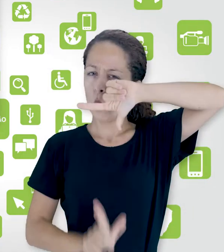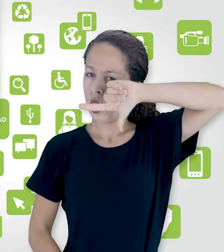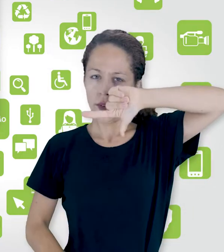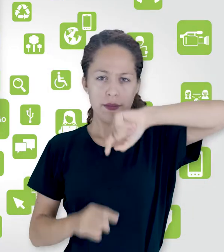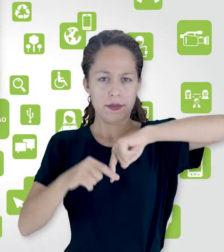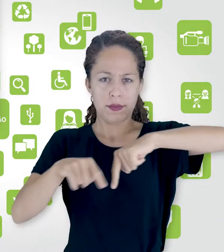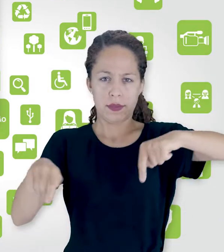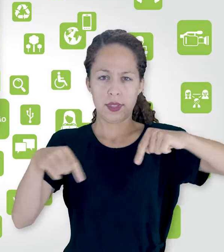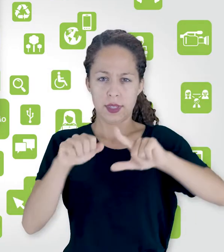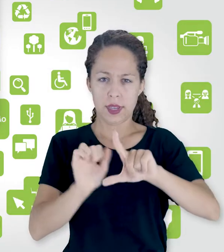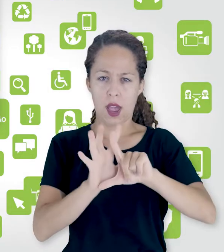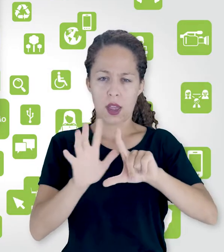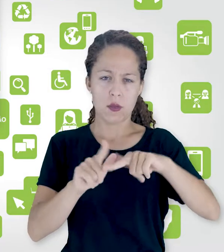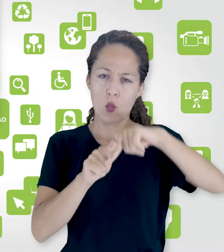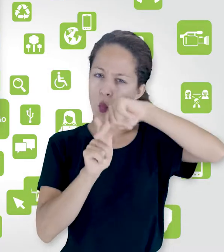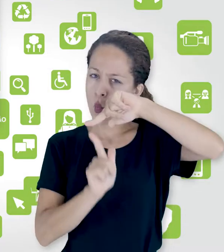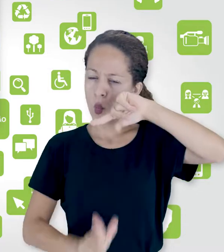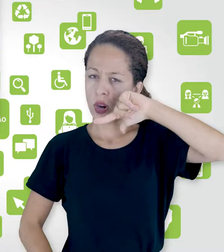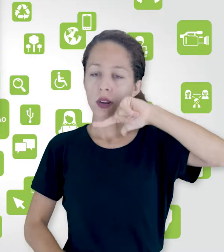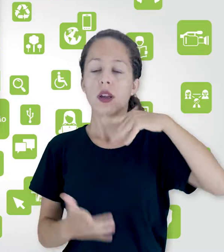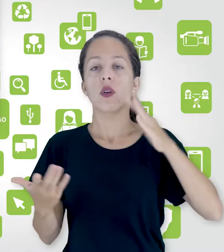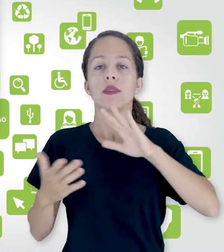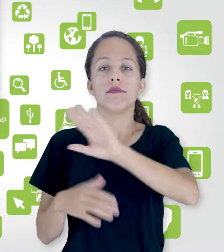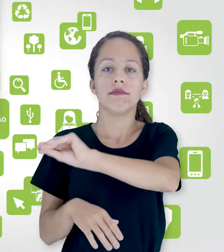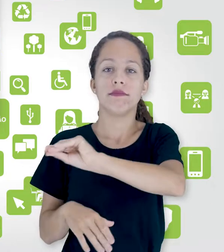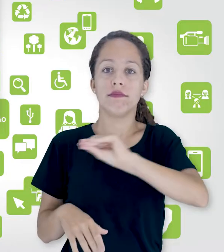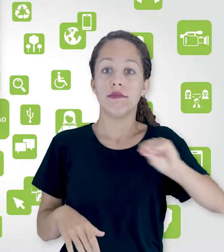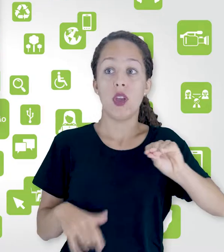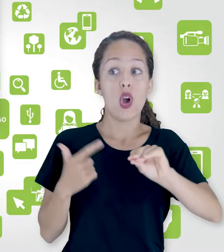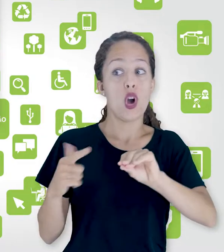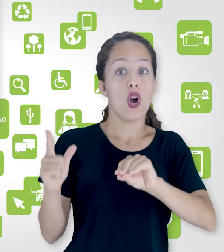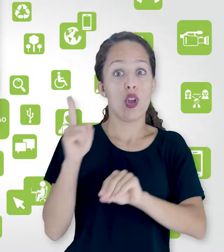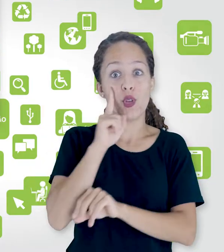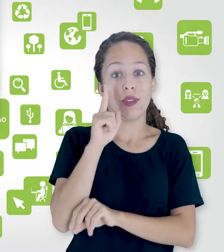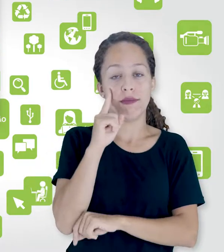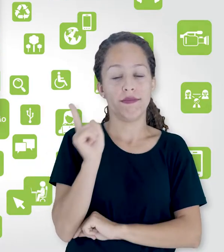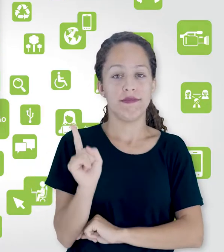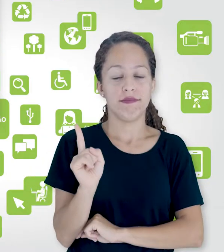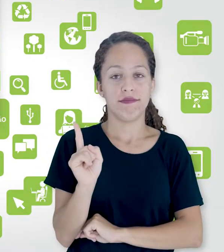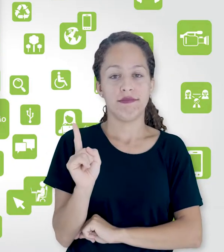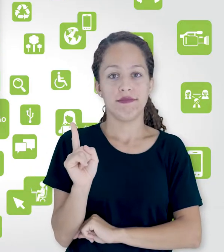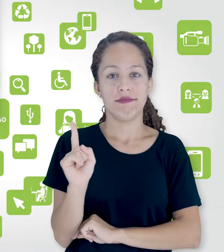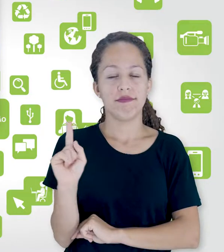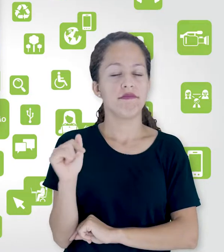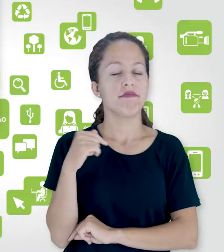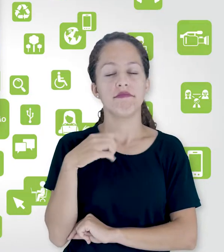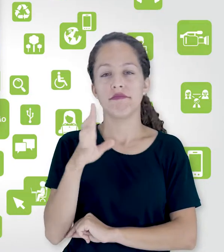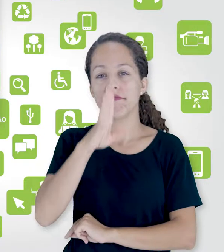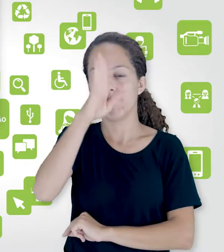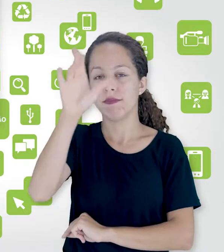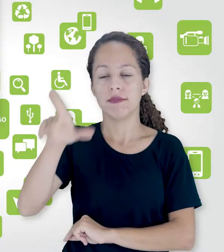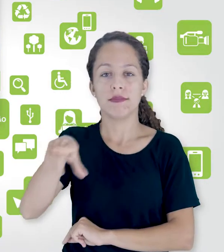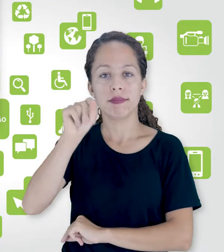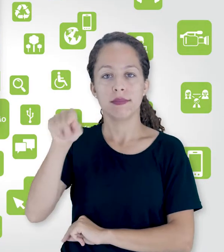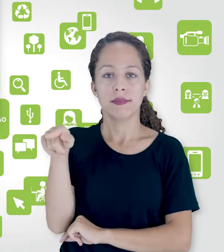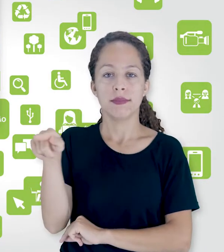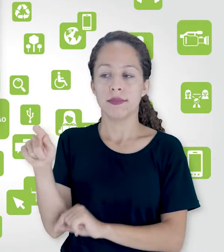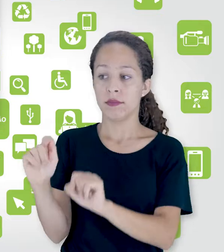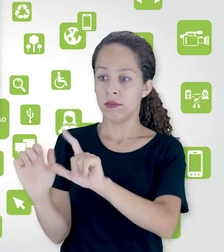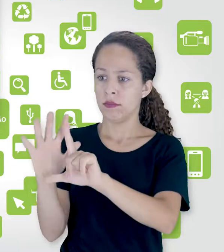a gente vai fazer a importação desta sala aqui, que é uma sala aleatória que eu peguei. Então veja que ele já está